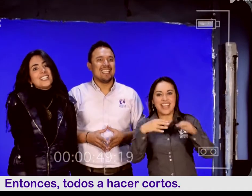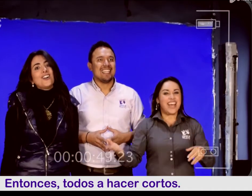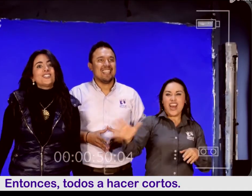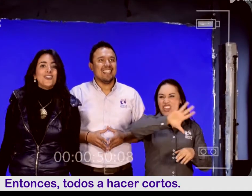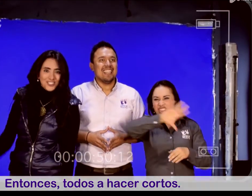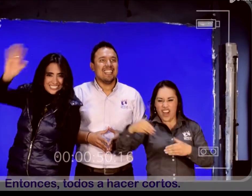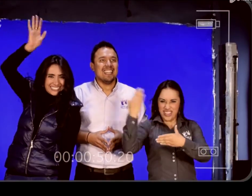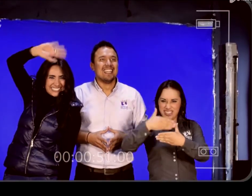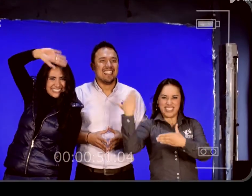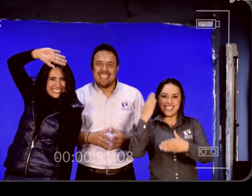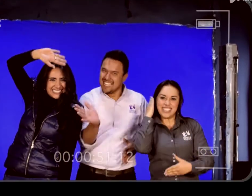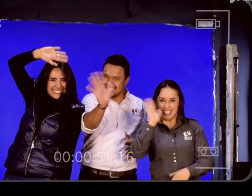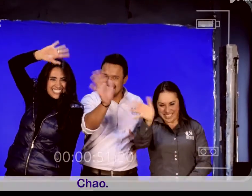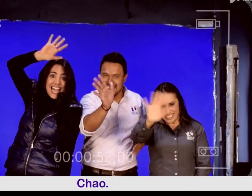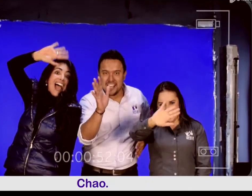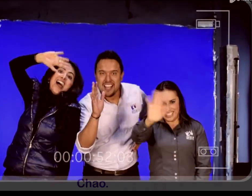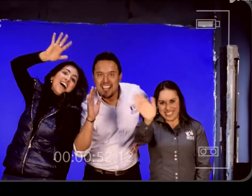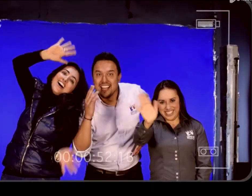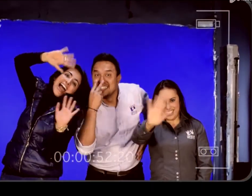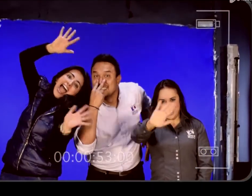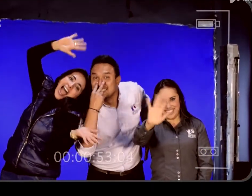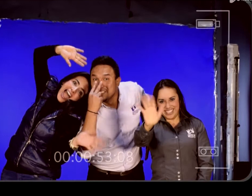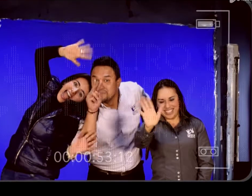¡todos a ser cortos! ¡Chao!